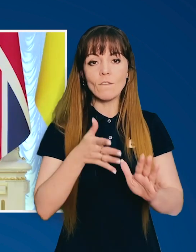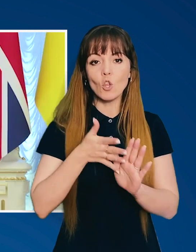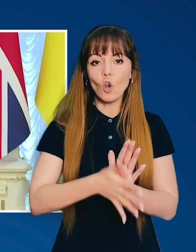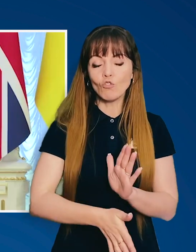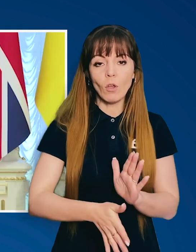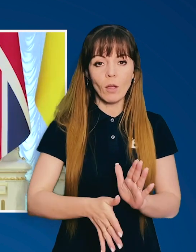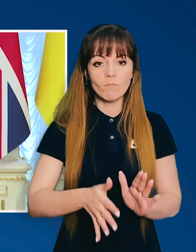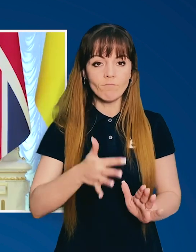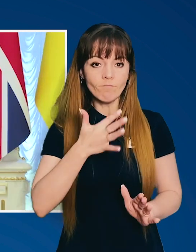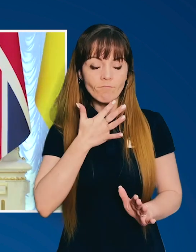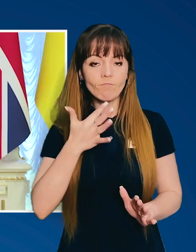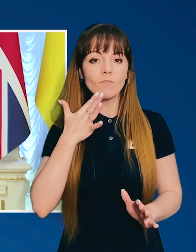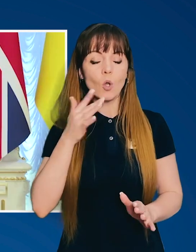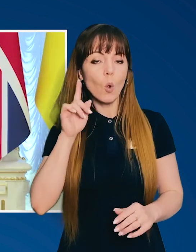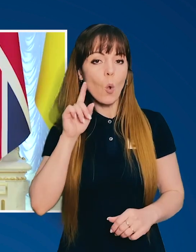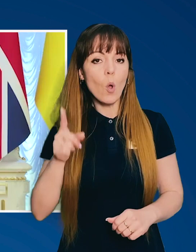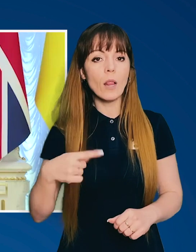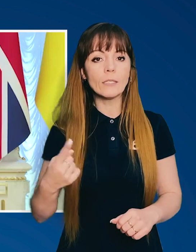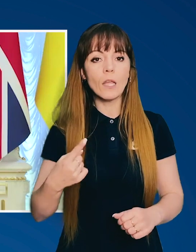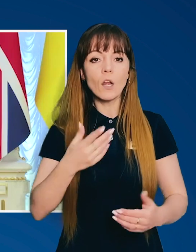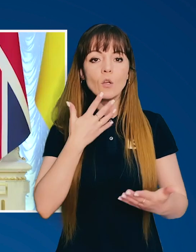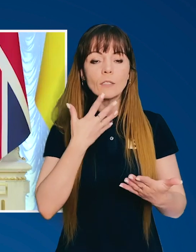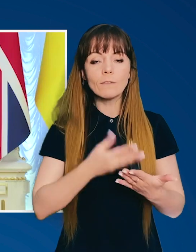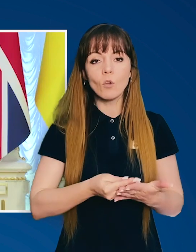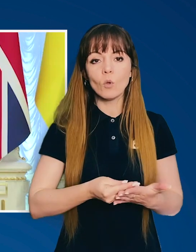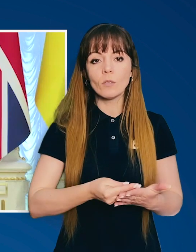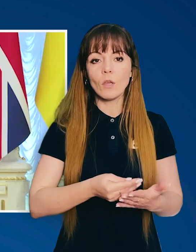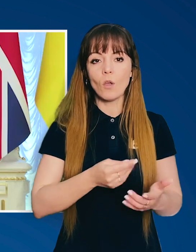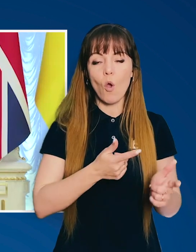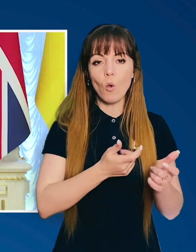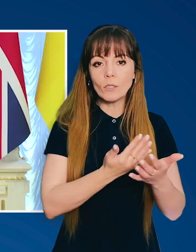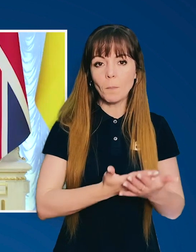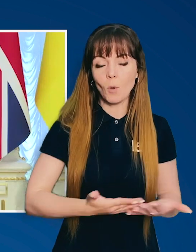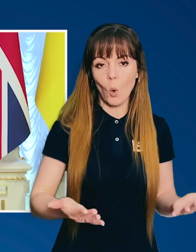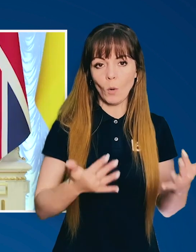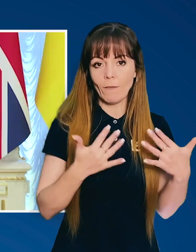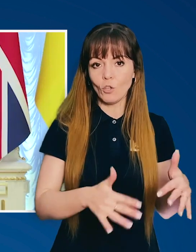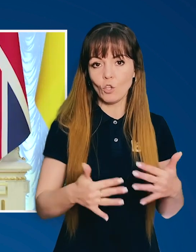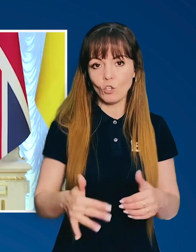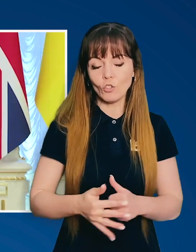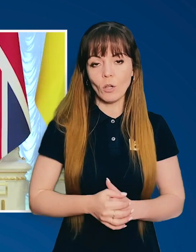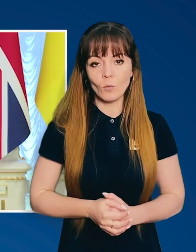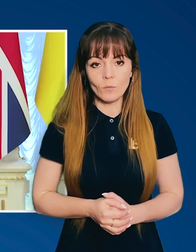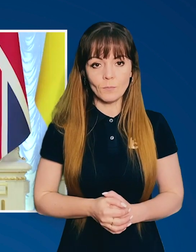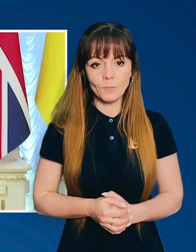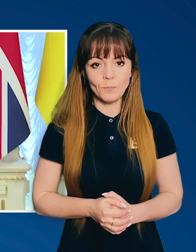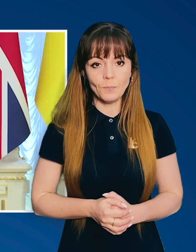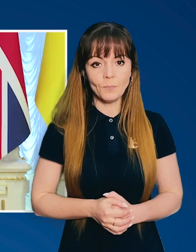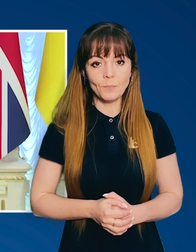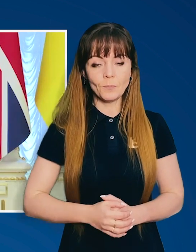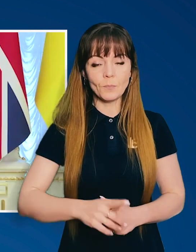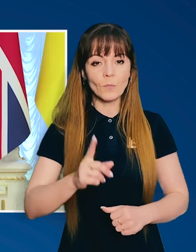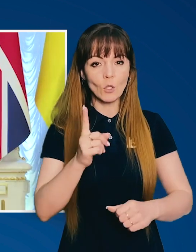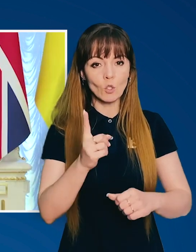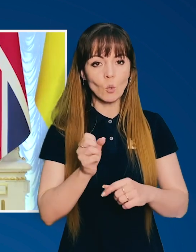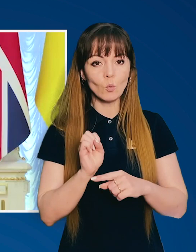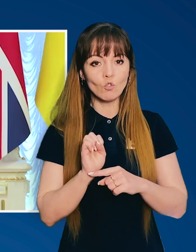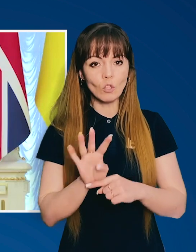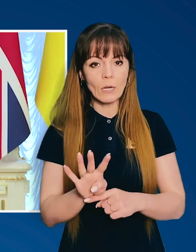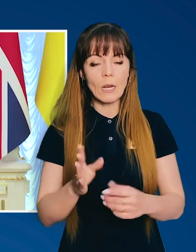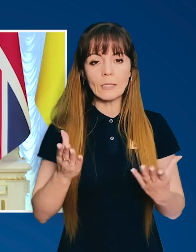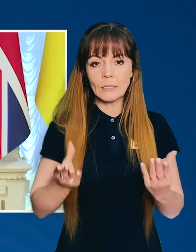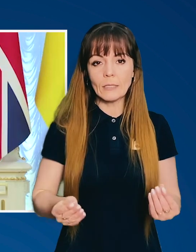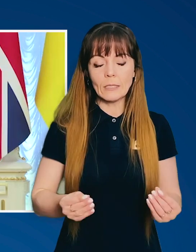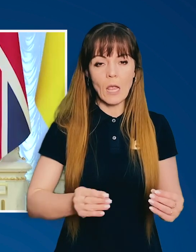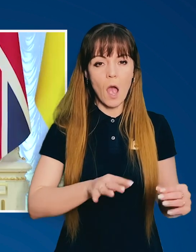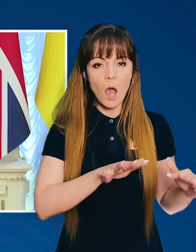вони витрачають чимало, колосально власне витрачають своє зброєння. За